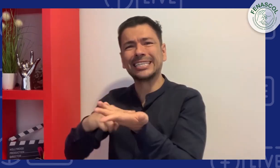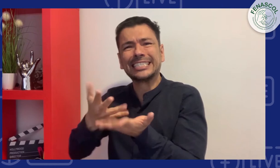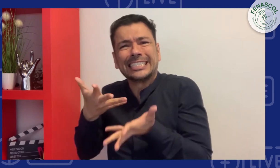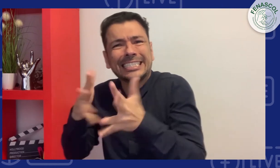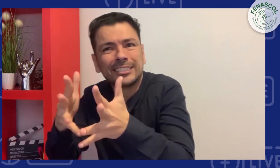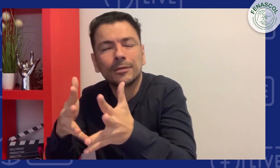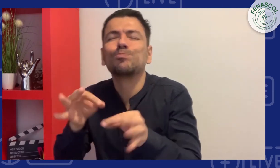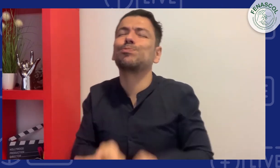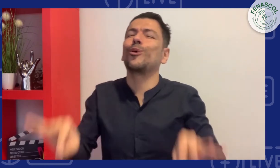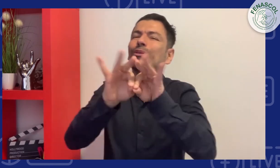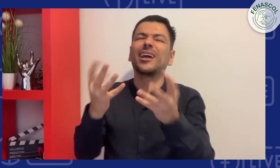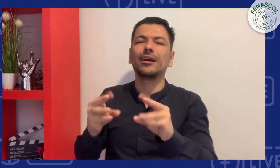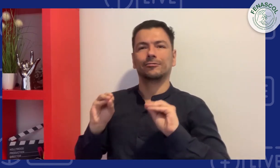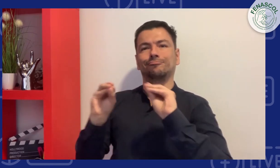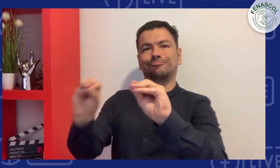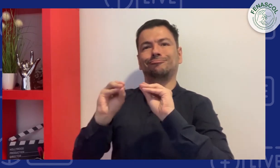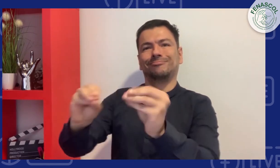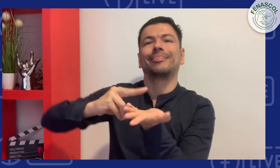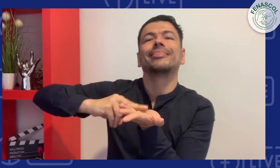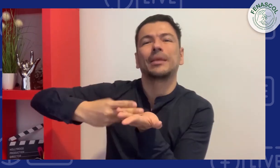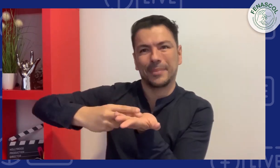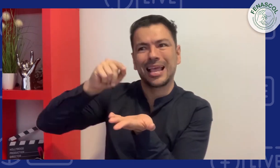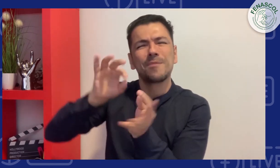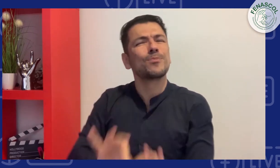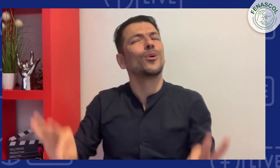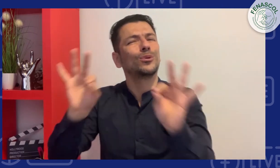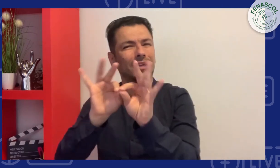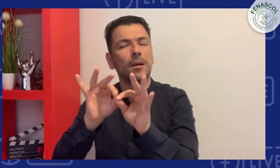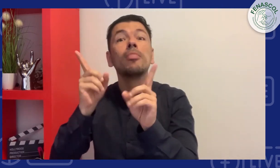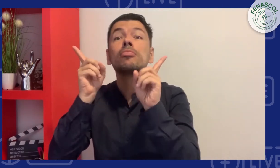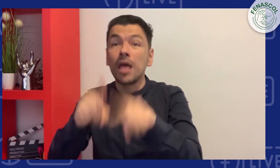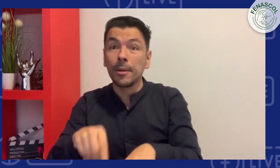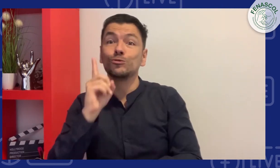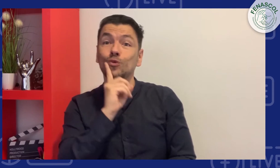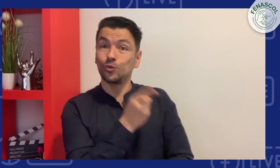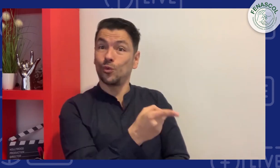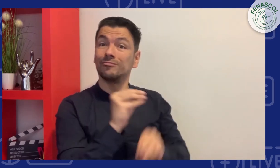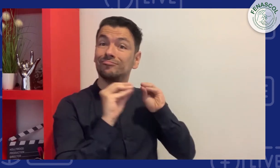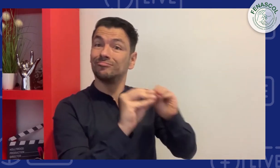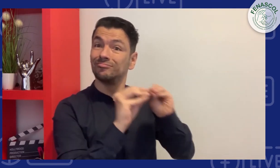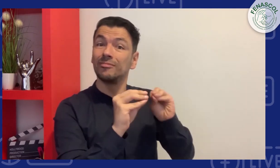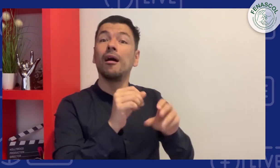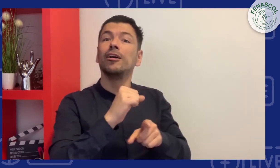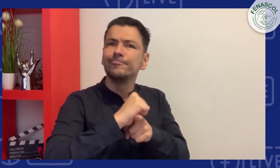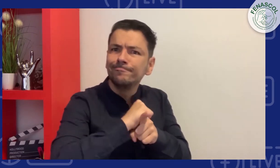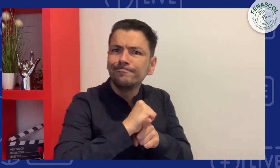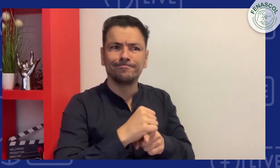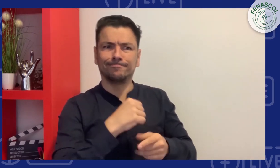un servicio proficiente y de calidad. Es por esto que se hace importante la formación de intérpretes tanto oyentes como